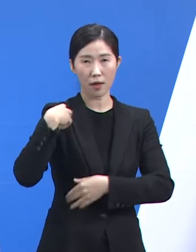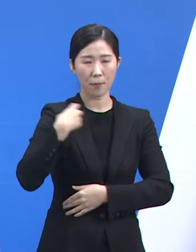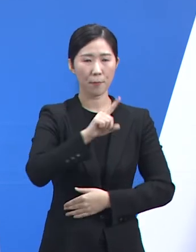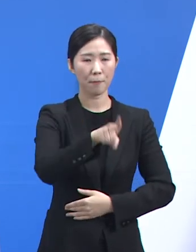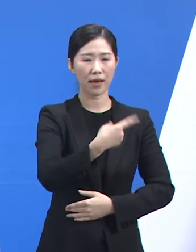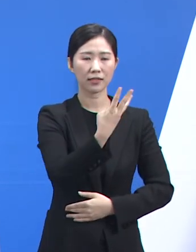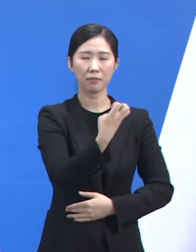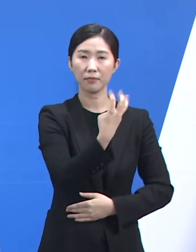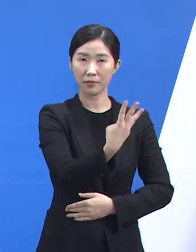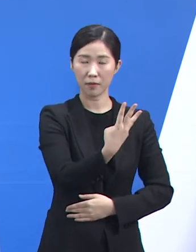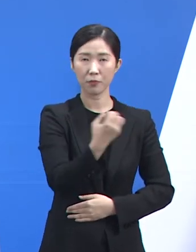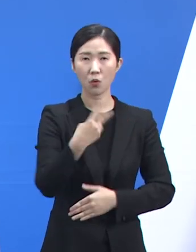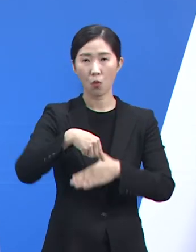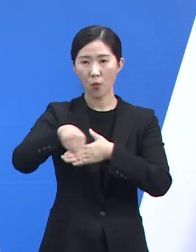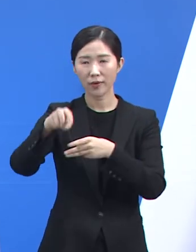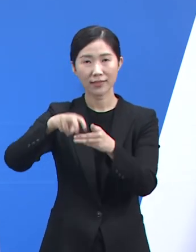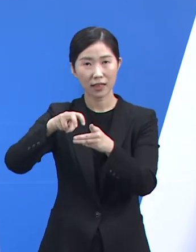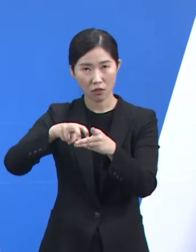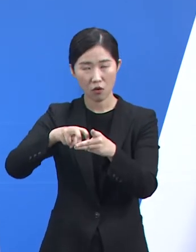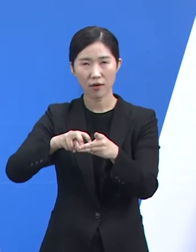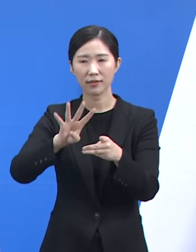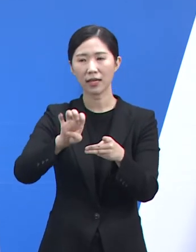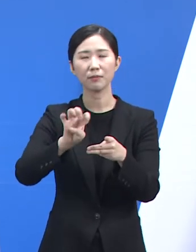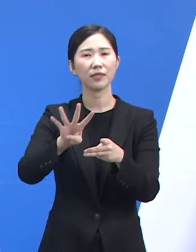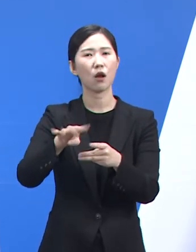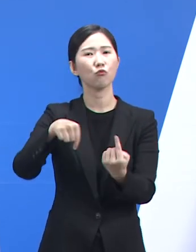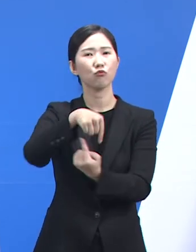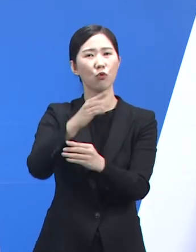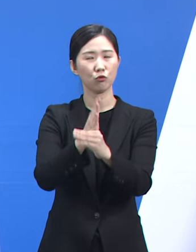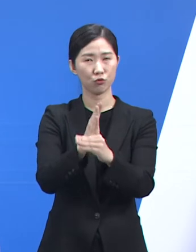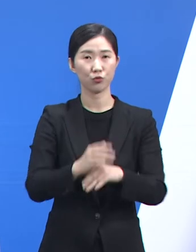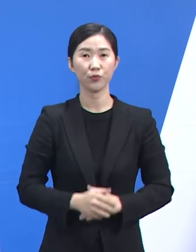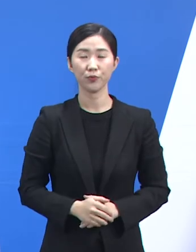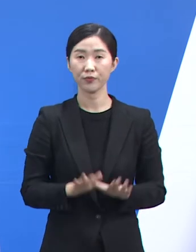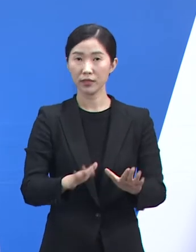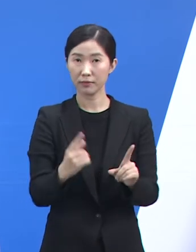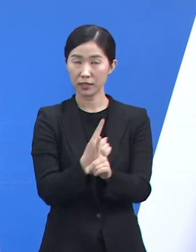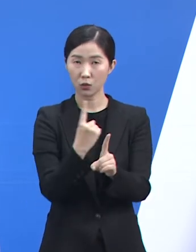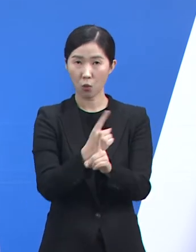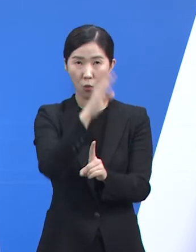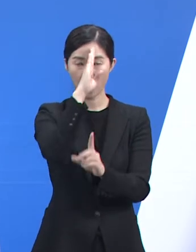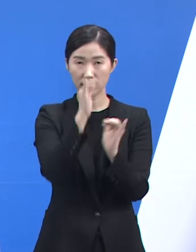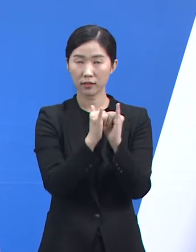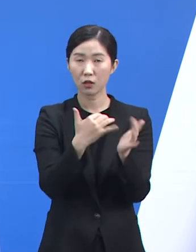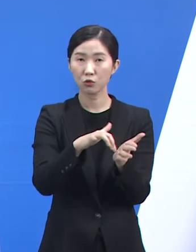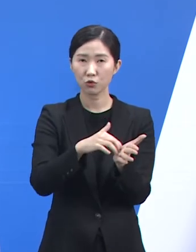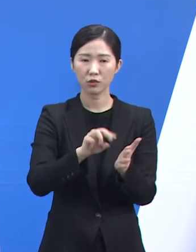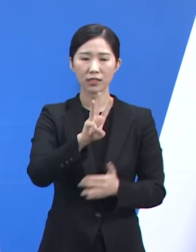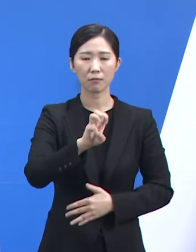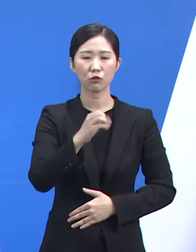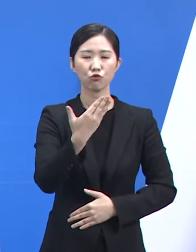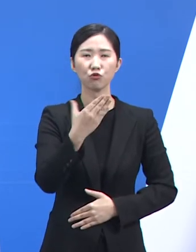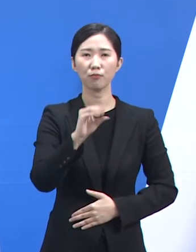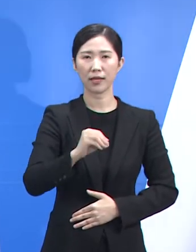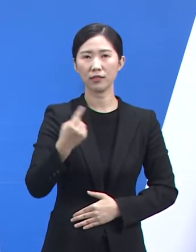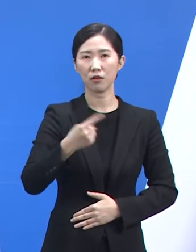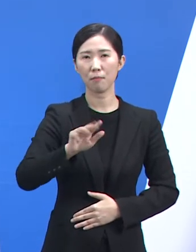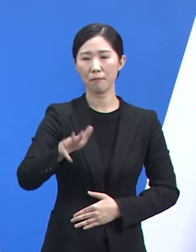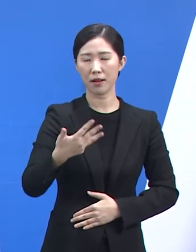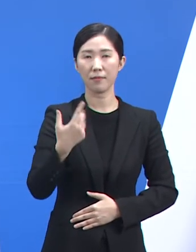재택치료 외래진로센터는 44개소 운영 중입니다. 현재 치료 중인 환자는 39만 1,801명입니다.